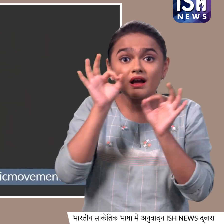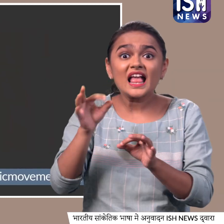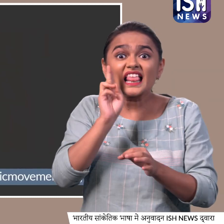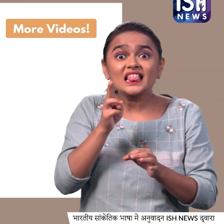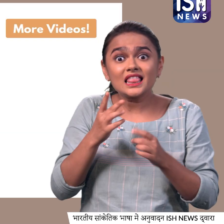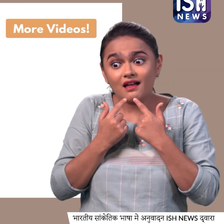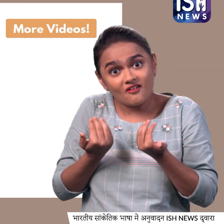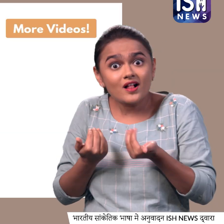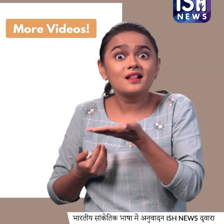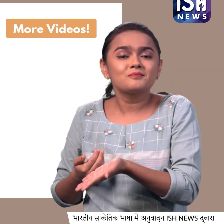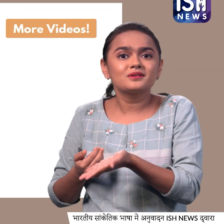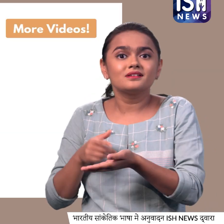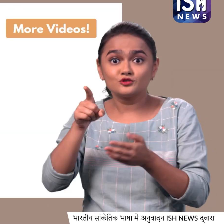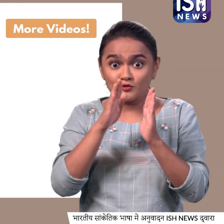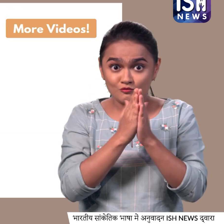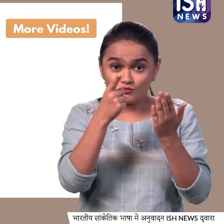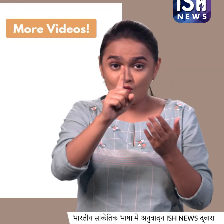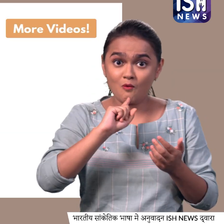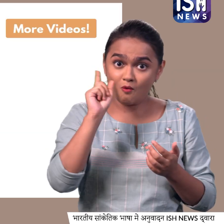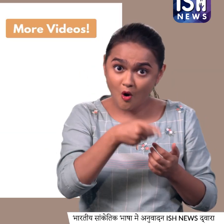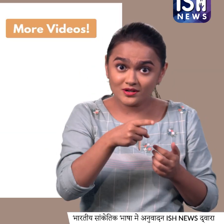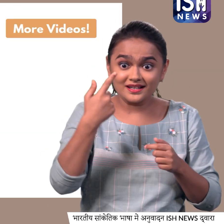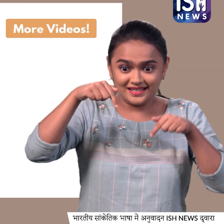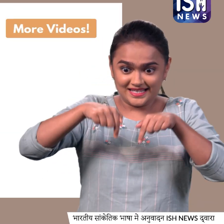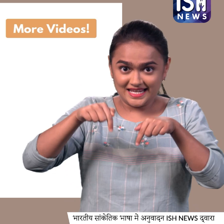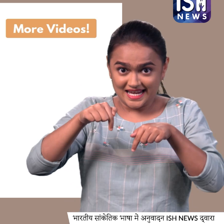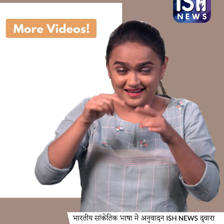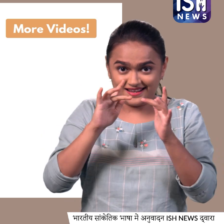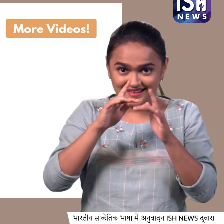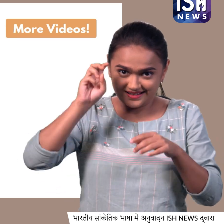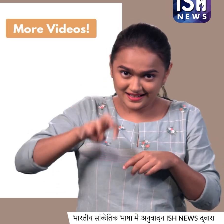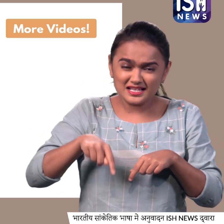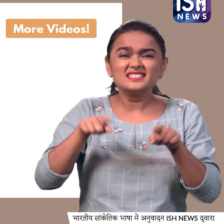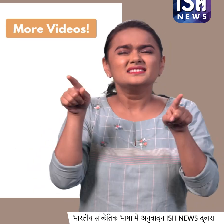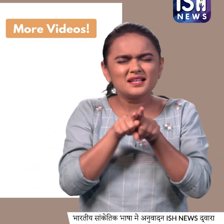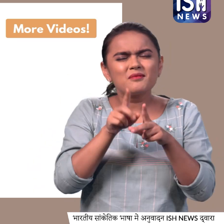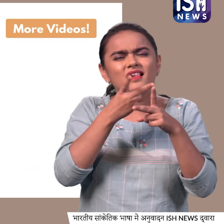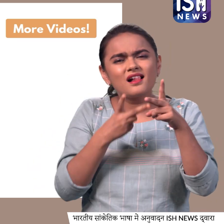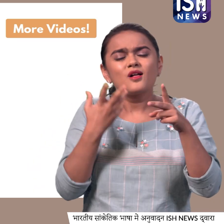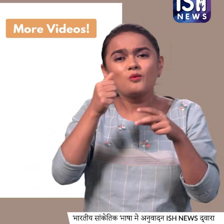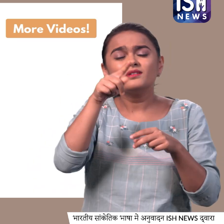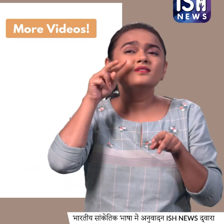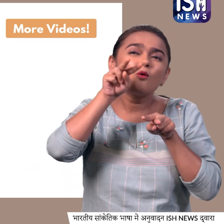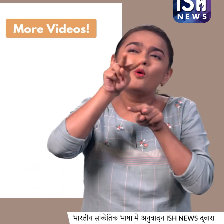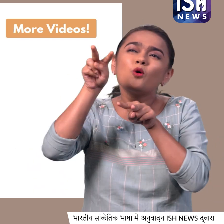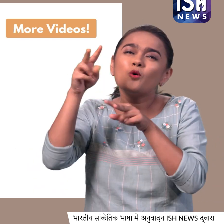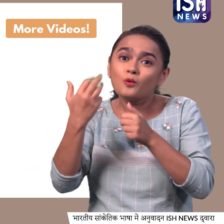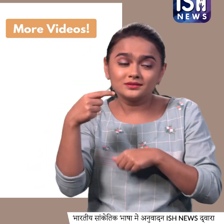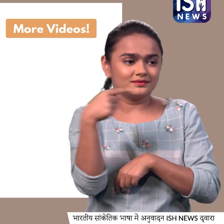आप करने के लिए यहां कट करें और ऐसी और कहीं सारी रेसिपी देखते रहने के लिए यहां क्लिक करें